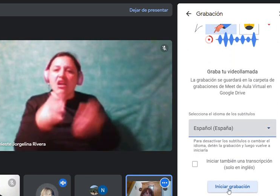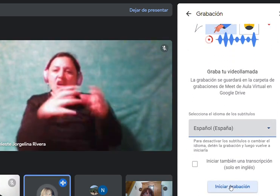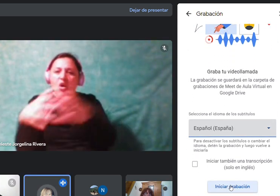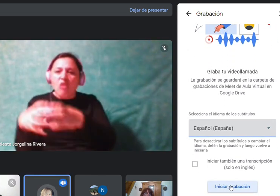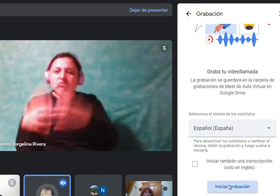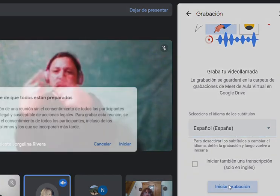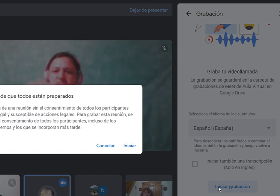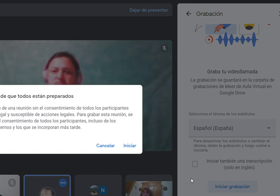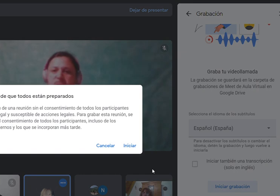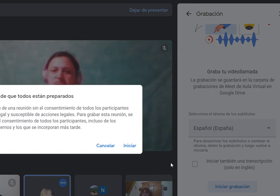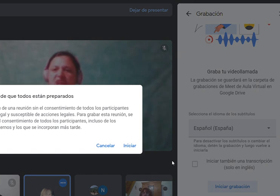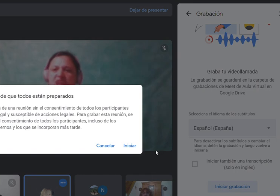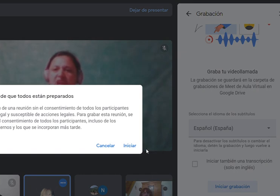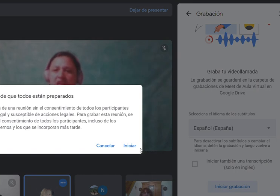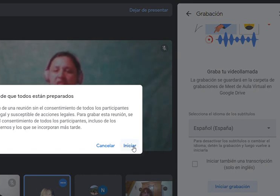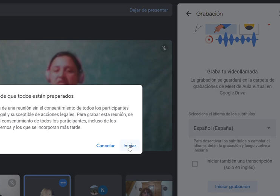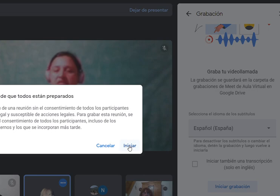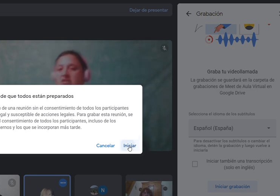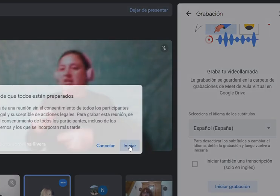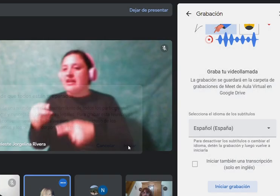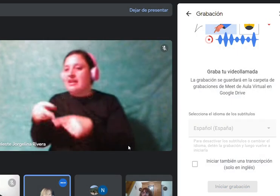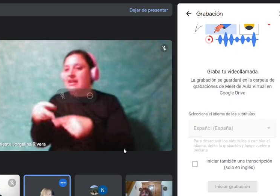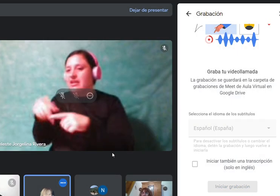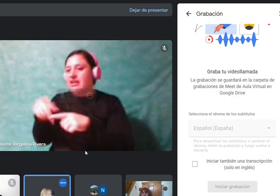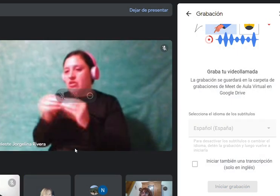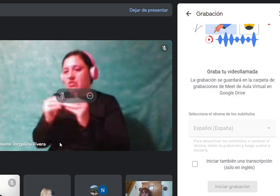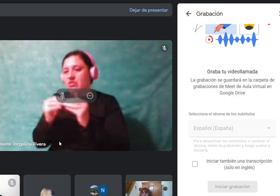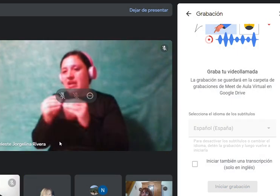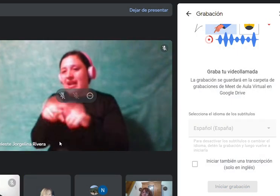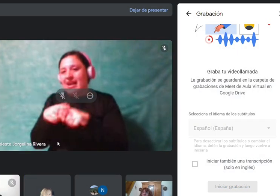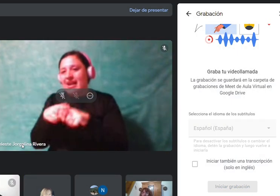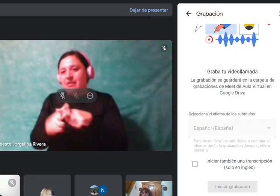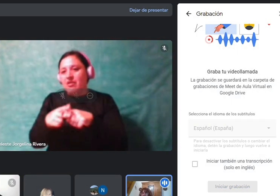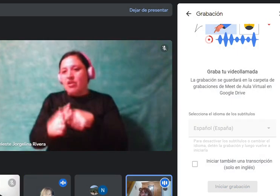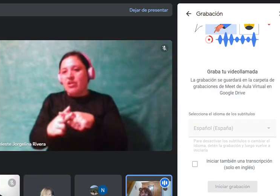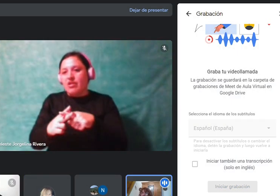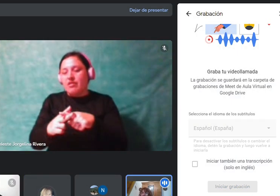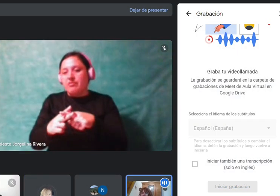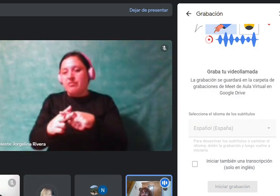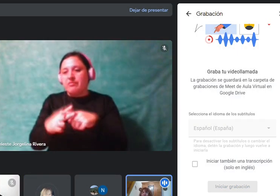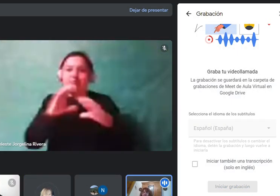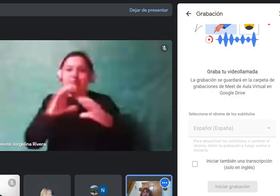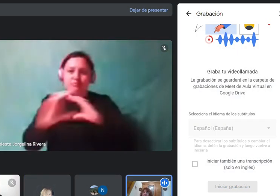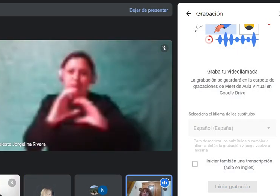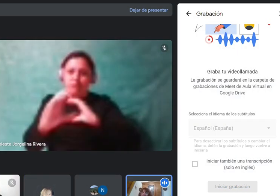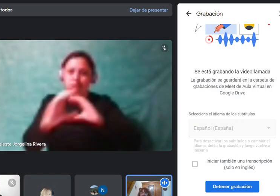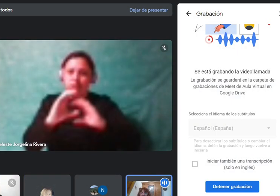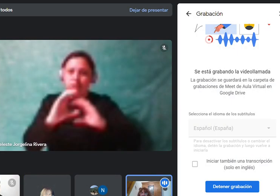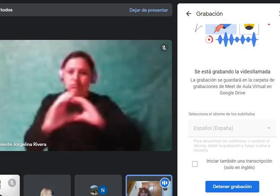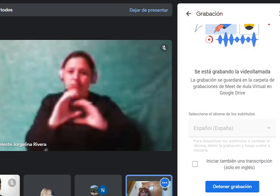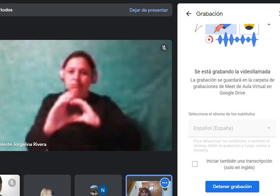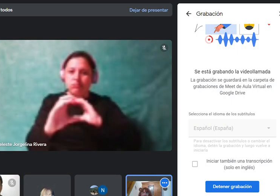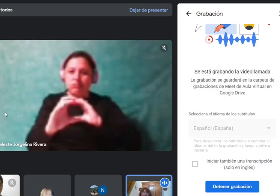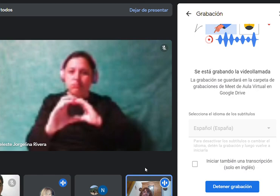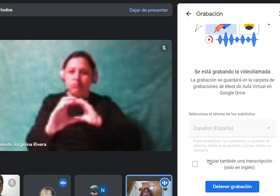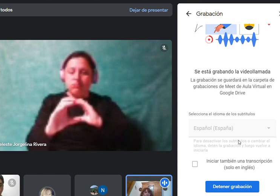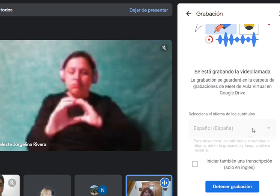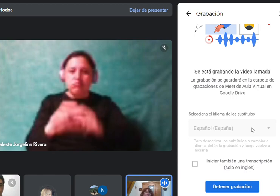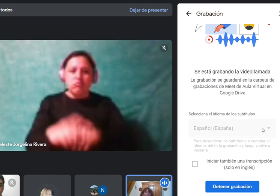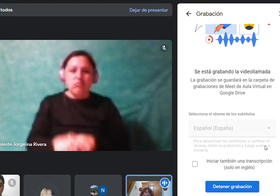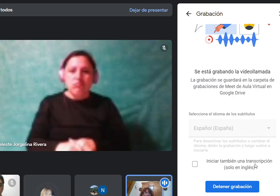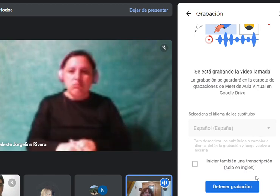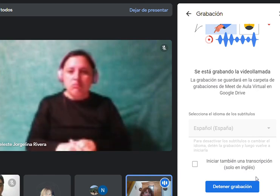De herramientas para la comunicación. Claro, de herramientas TIC, ¿sí? De